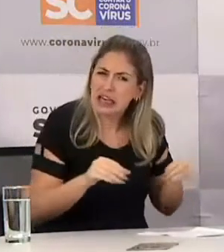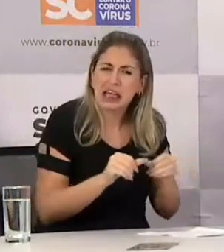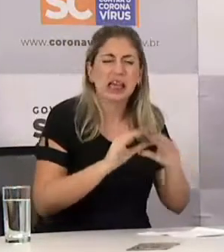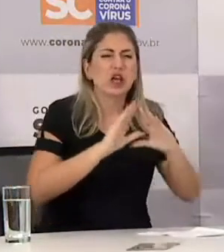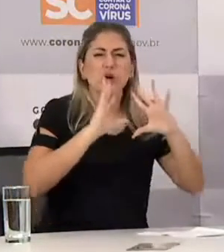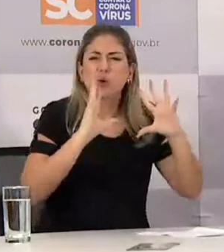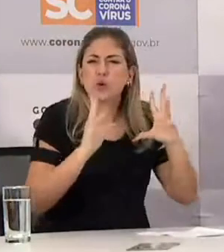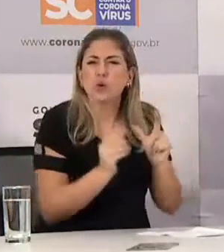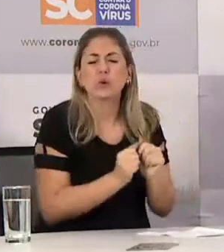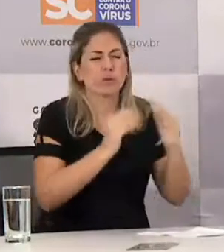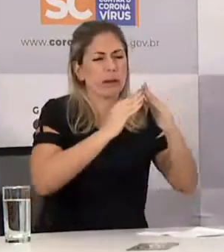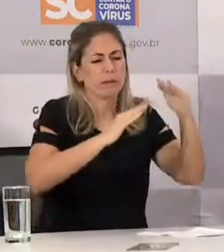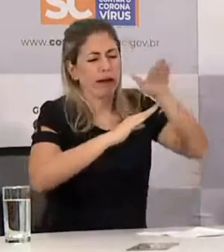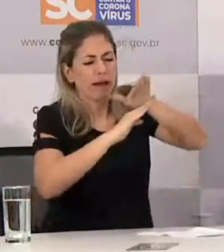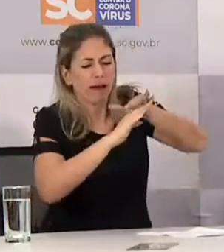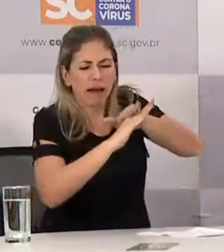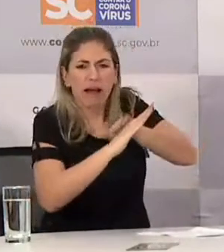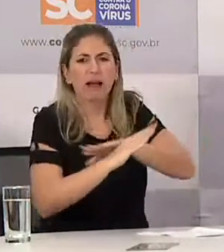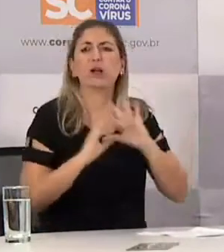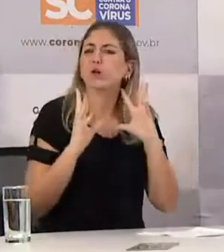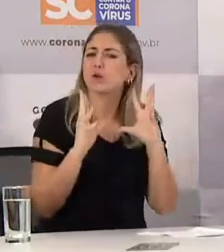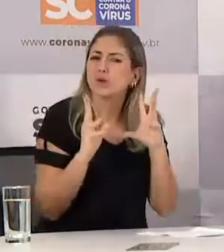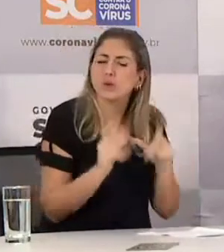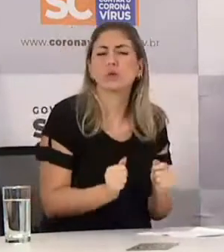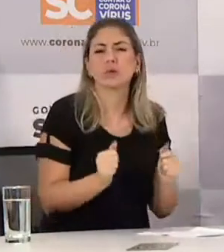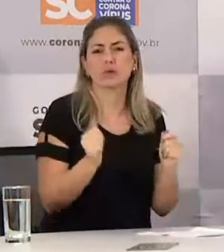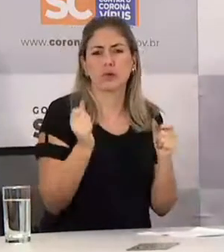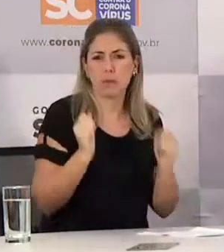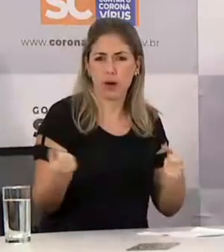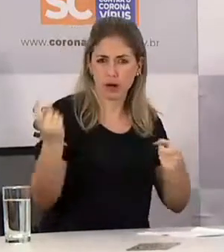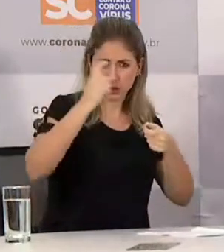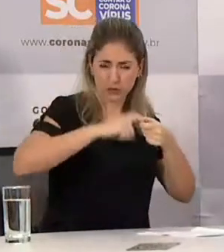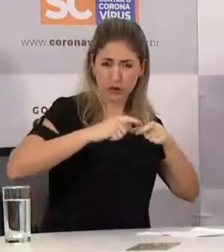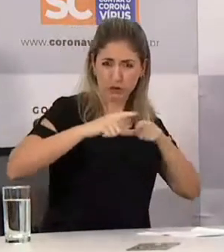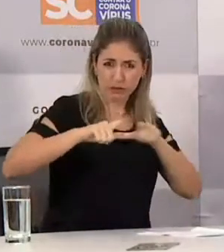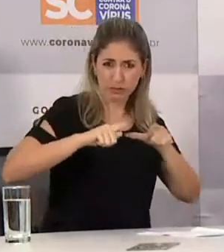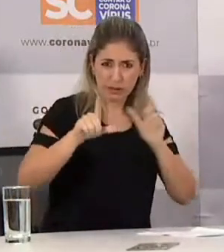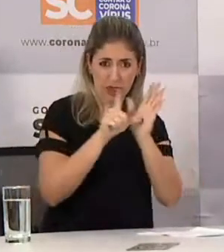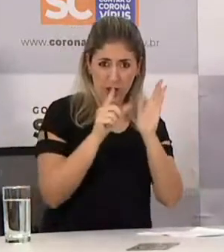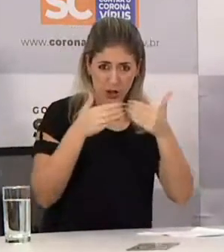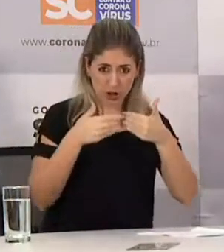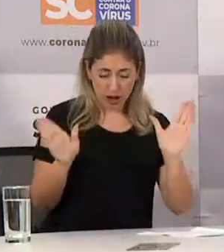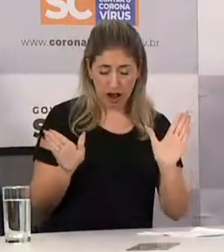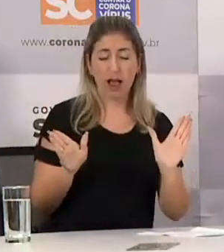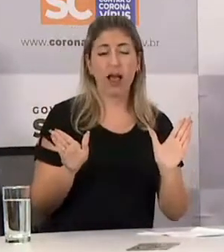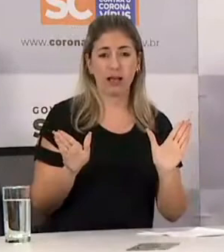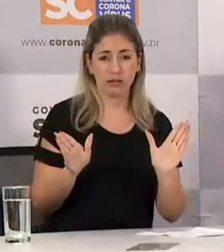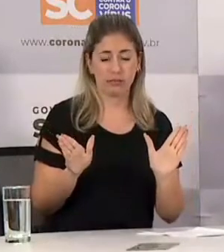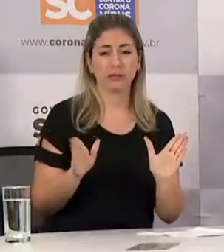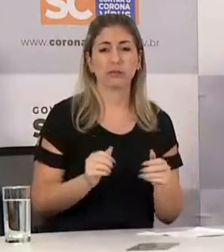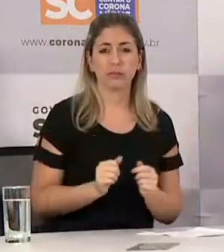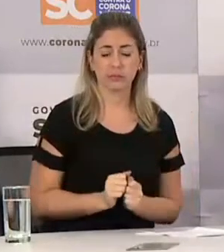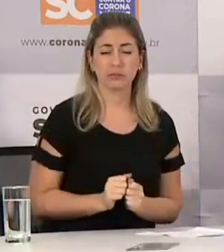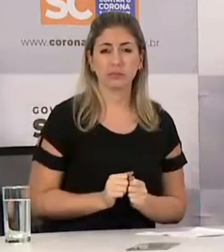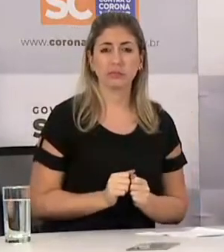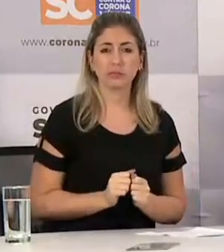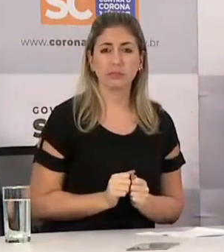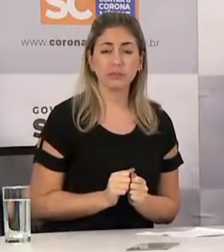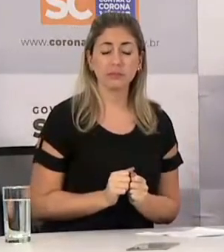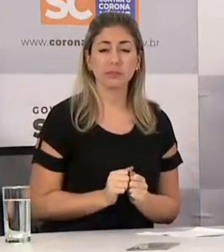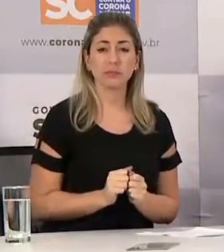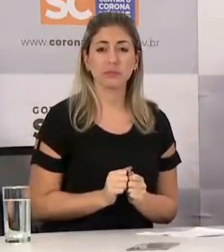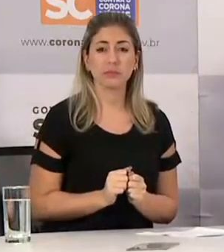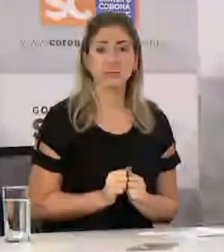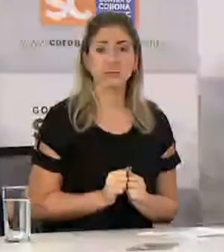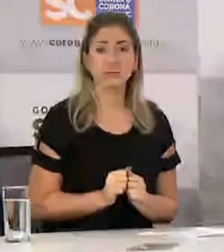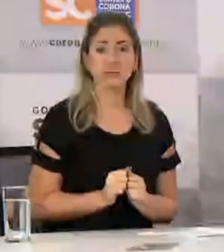telhas. E nessas atividades, também fechando essa cadeia da construção civil, nós sabemos que ela, dela também participa aquele